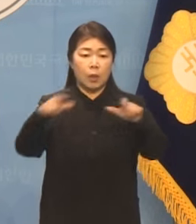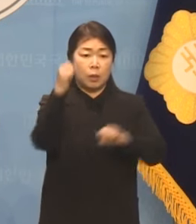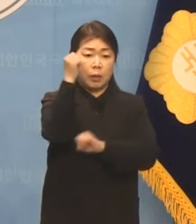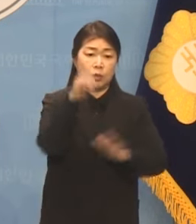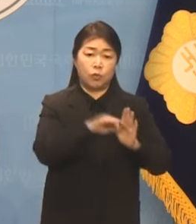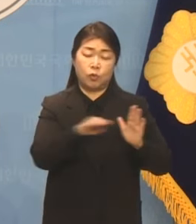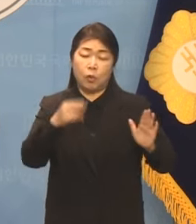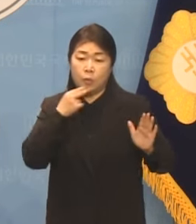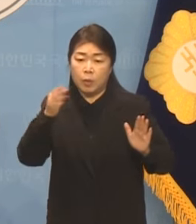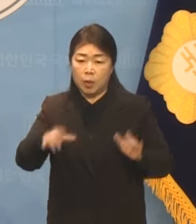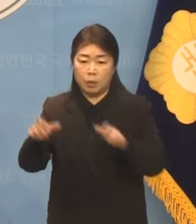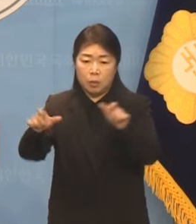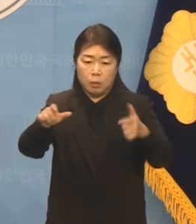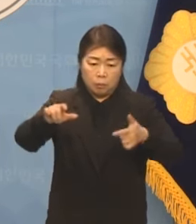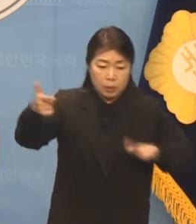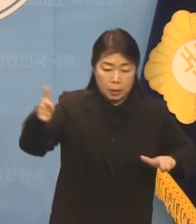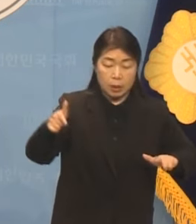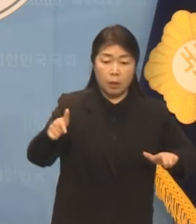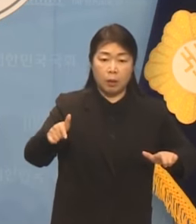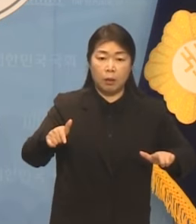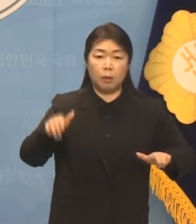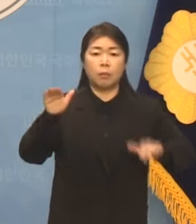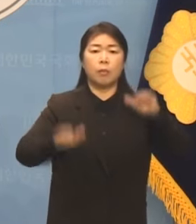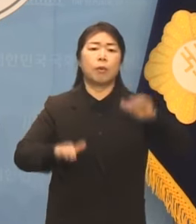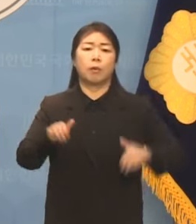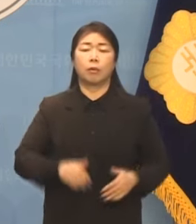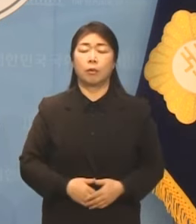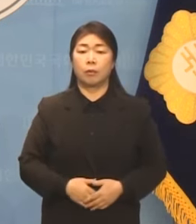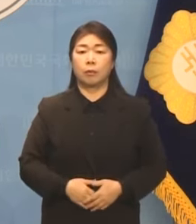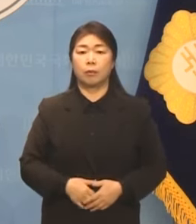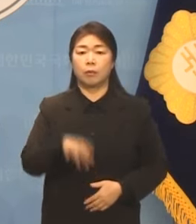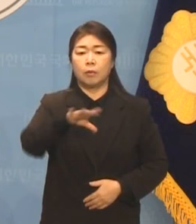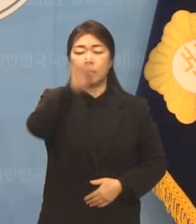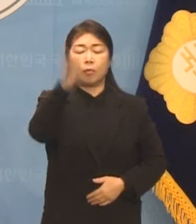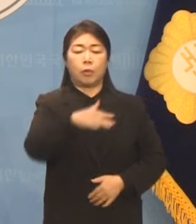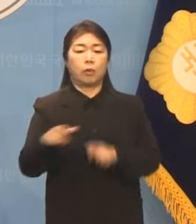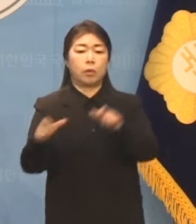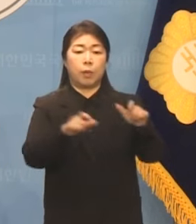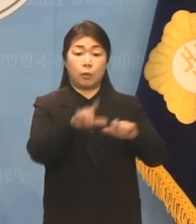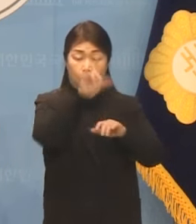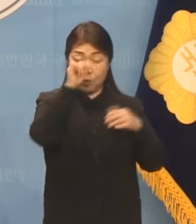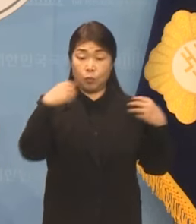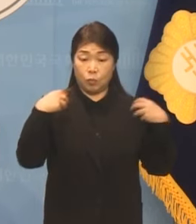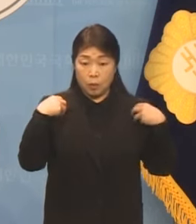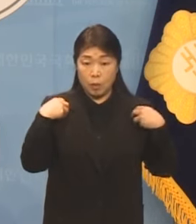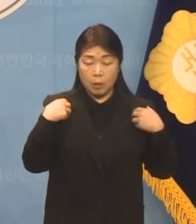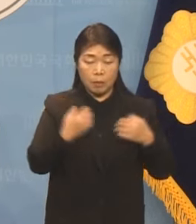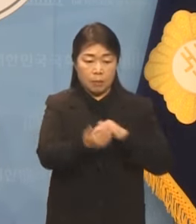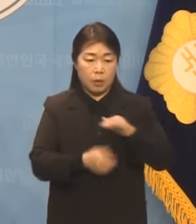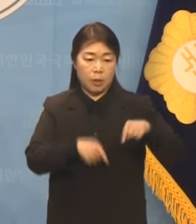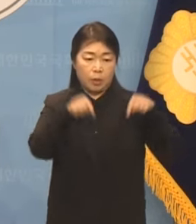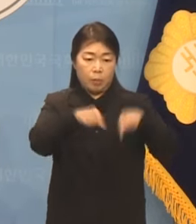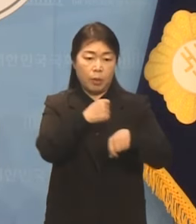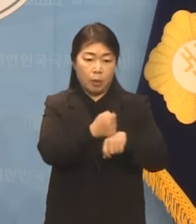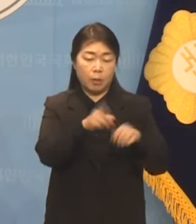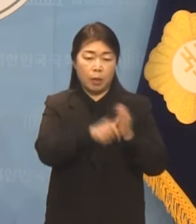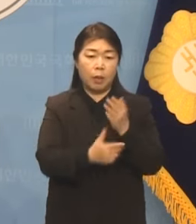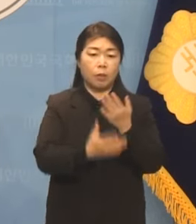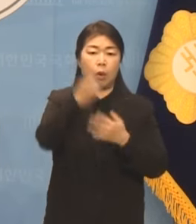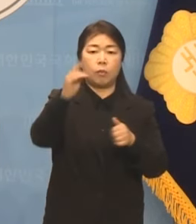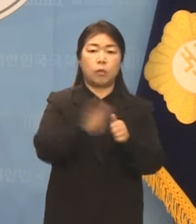위화감이 조성되고 있습니다. 애초에 지자체들이 사전에 협의하여 통합서비스를 내놓아야 했었습니다.